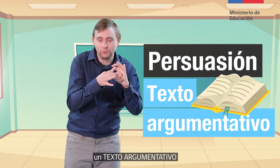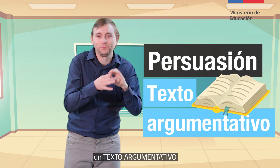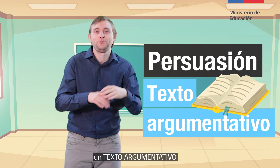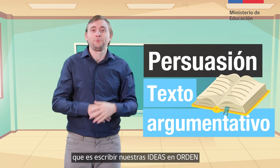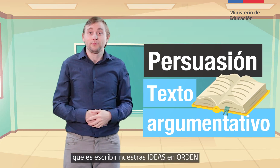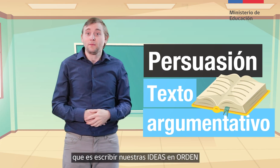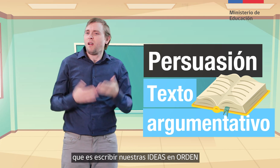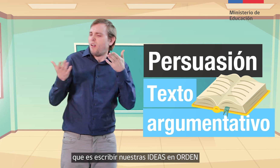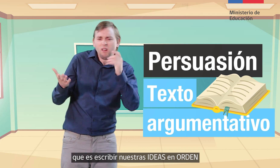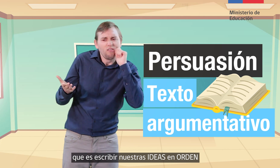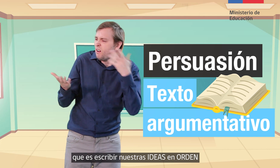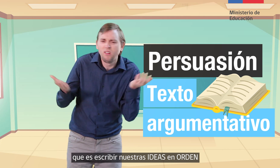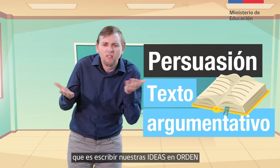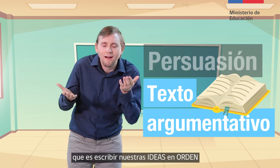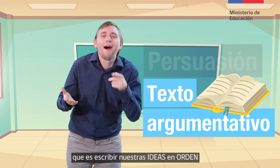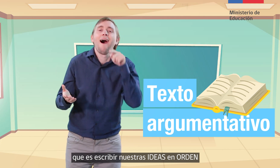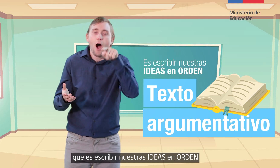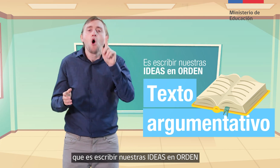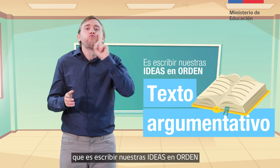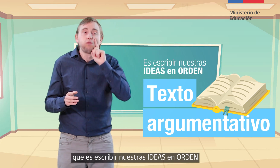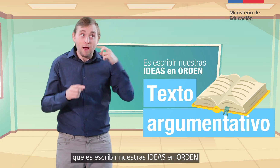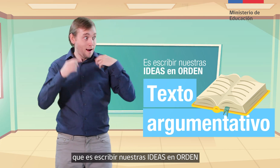que es escribir nuestras ideas en orden